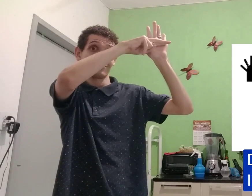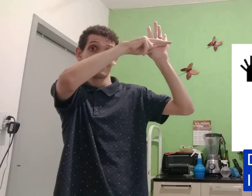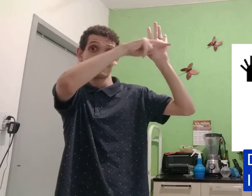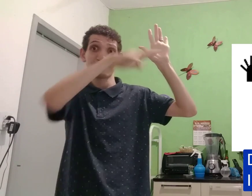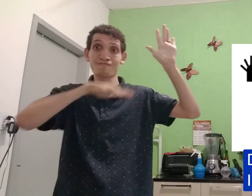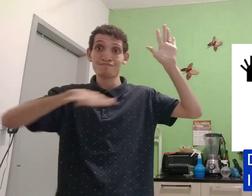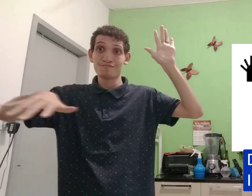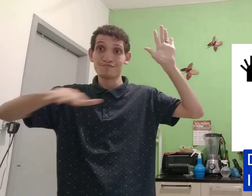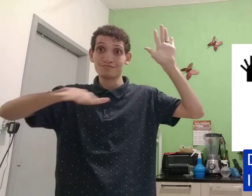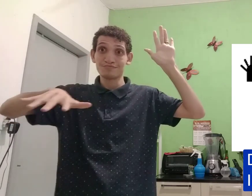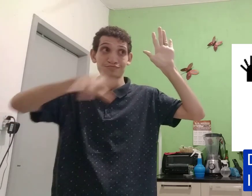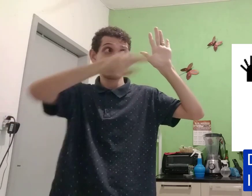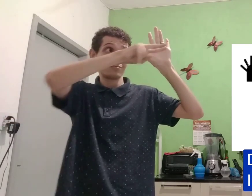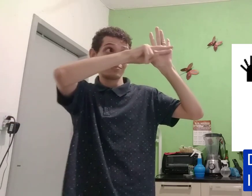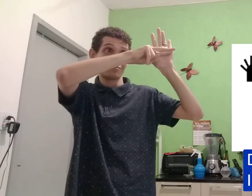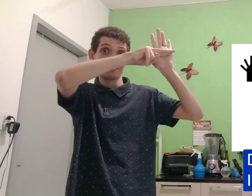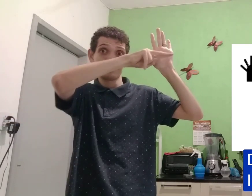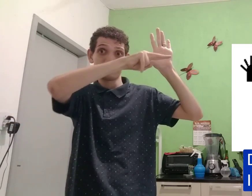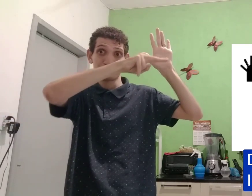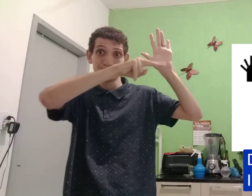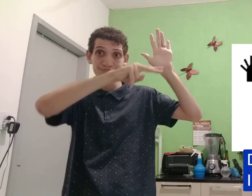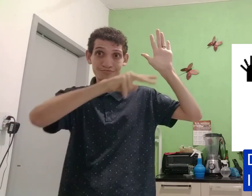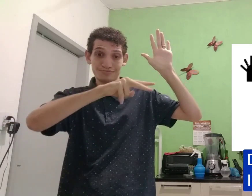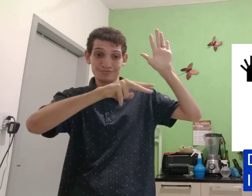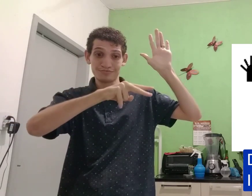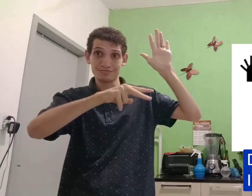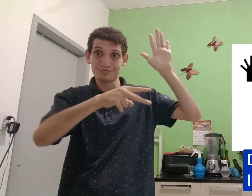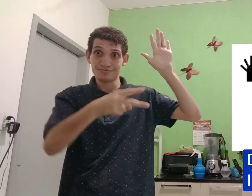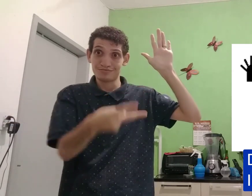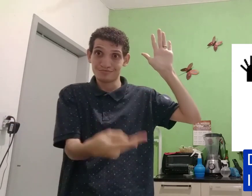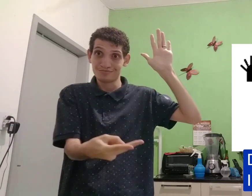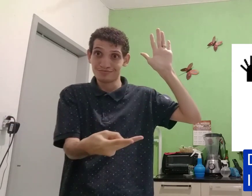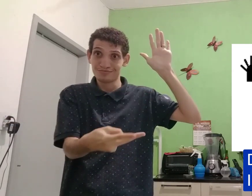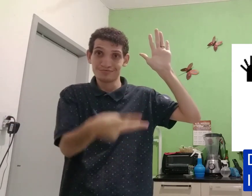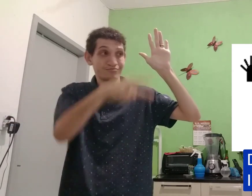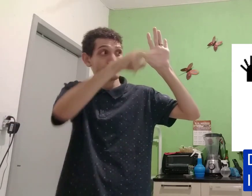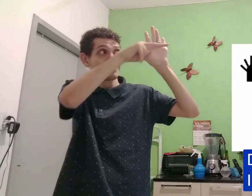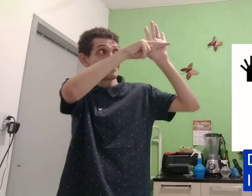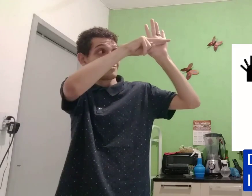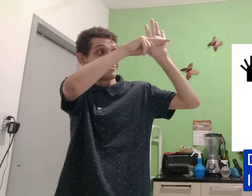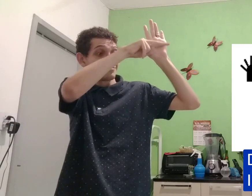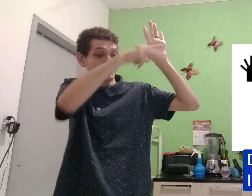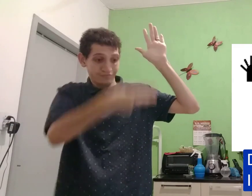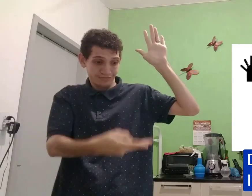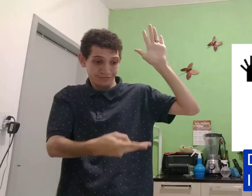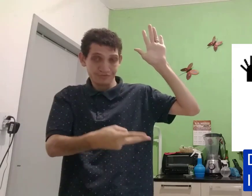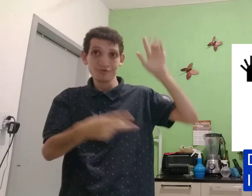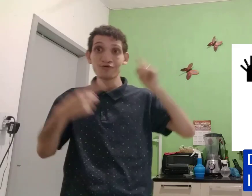o movimento faz assim e gira, assim,